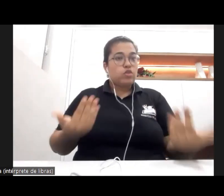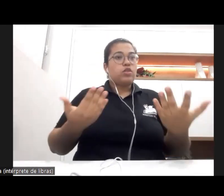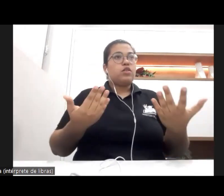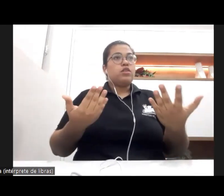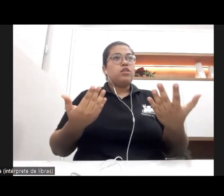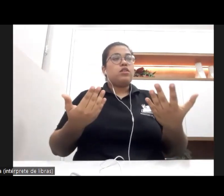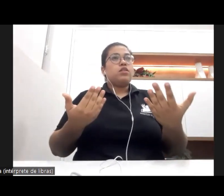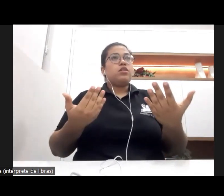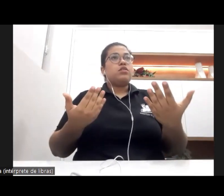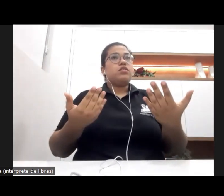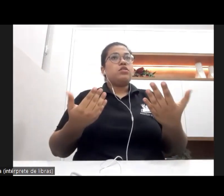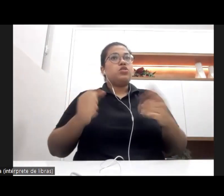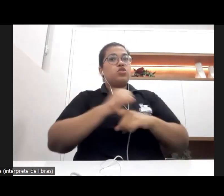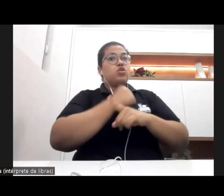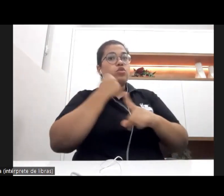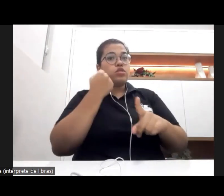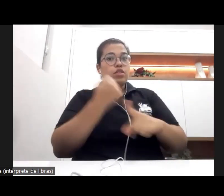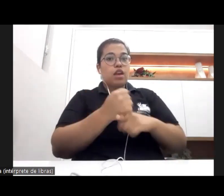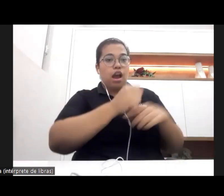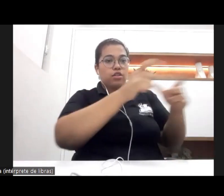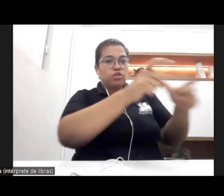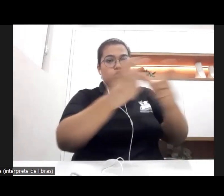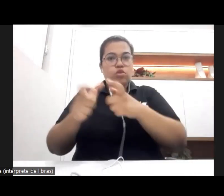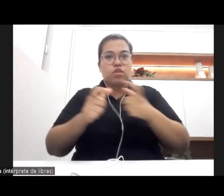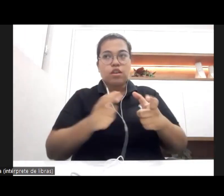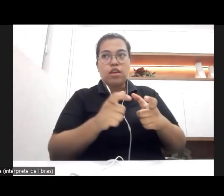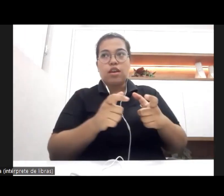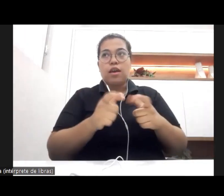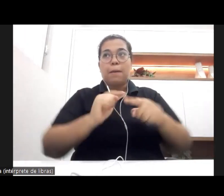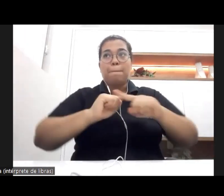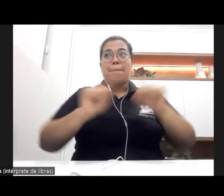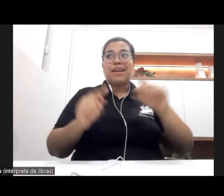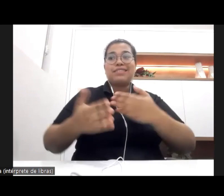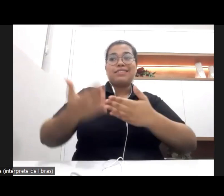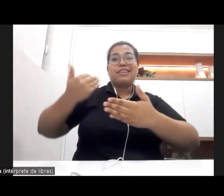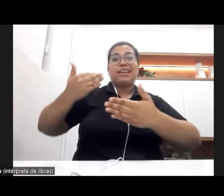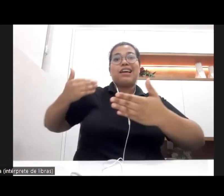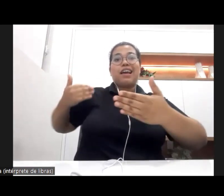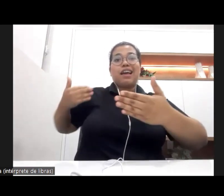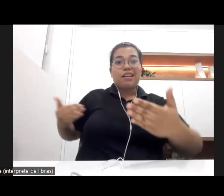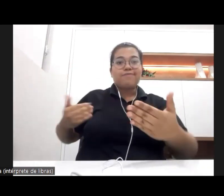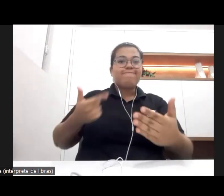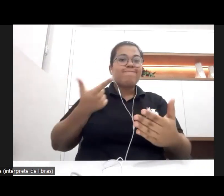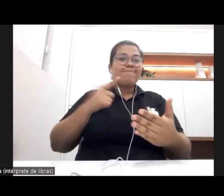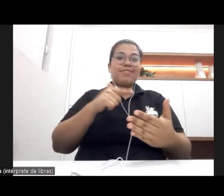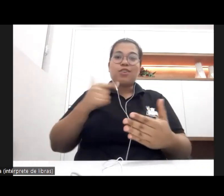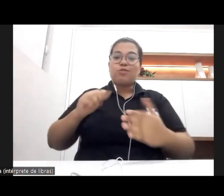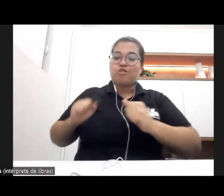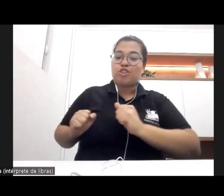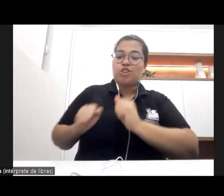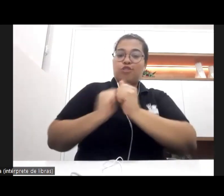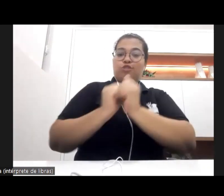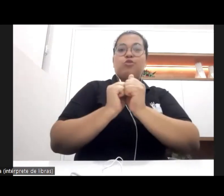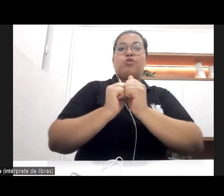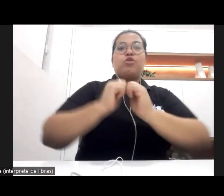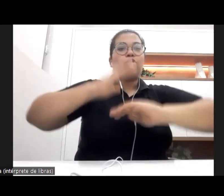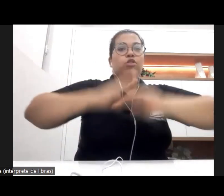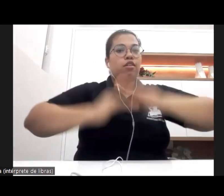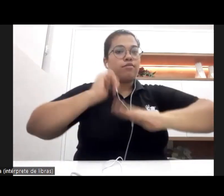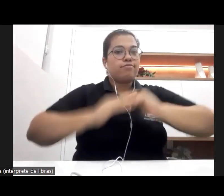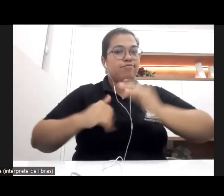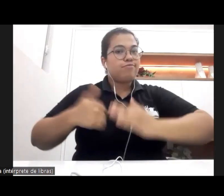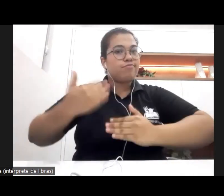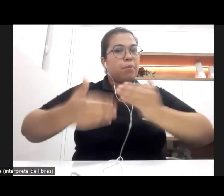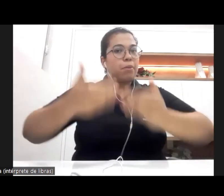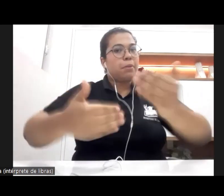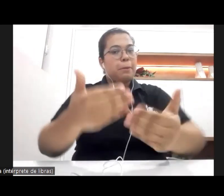necessariamente estiveram presentes no processo de formação profissional. Então, isso